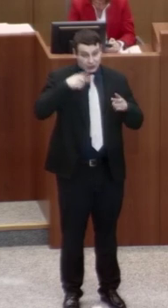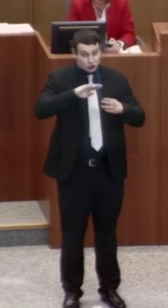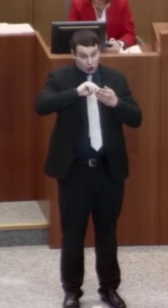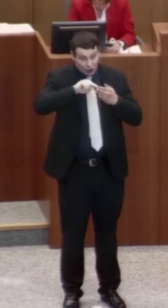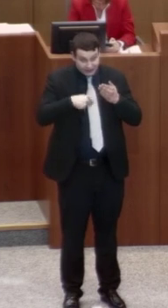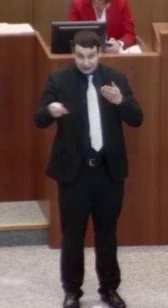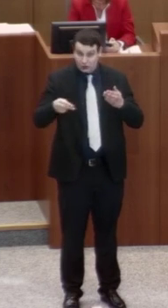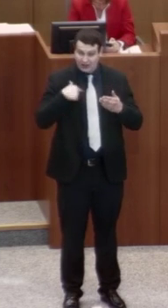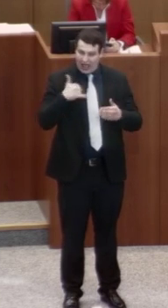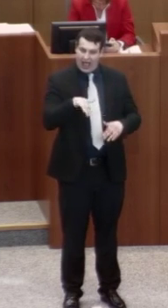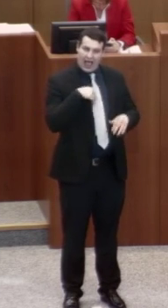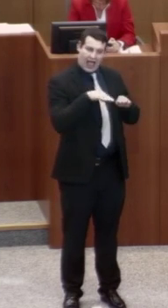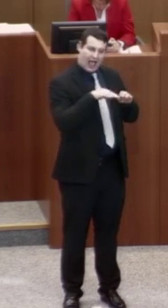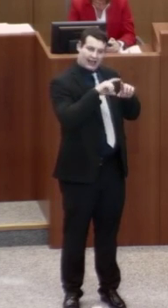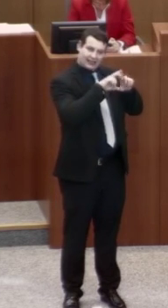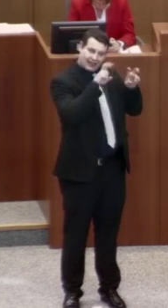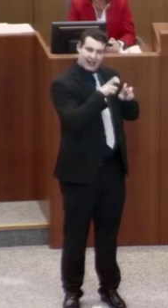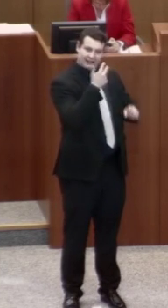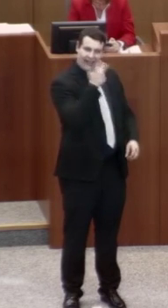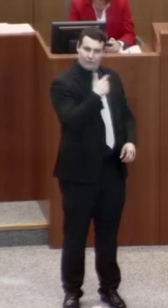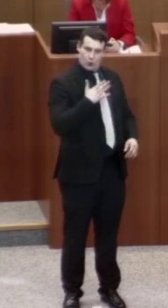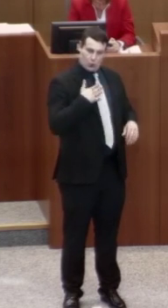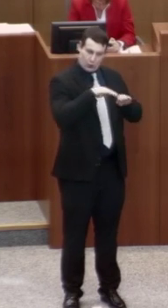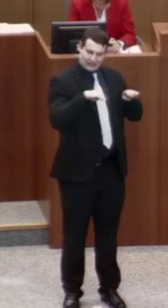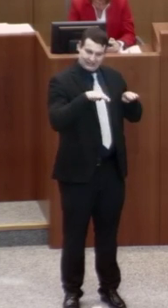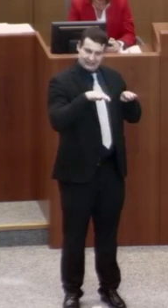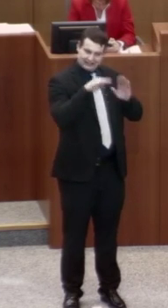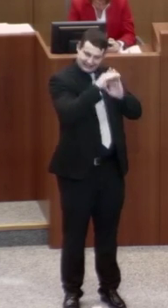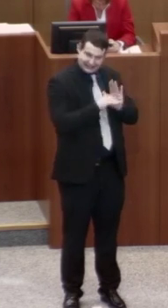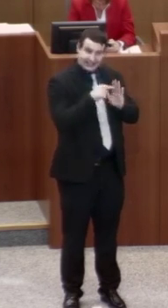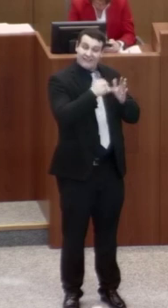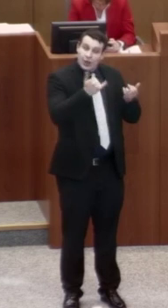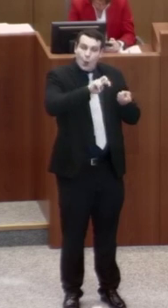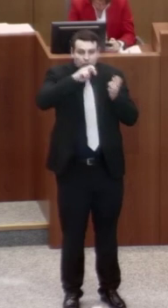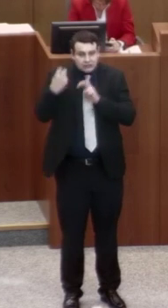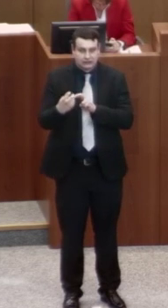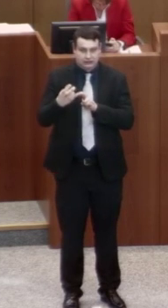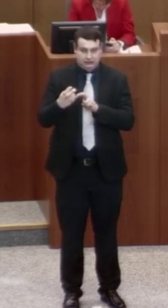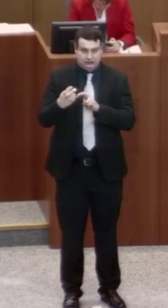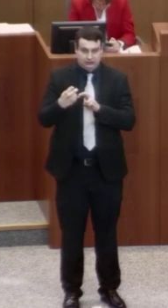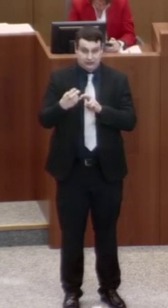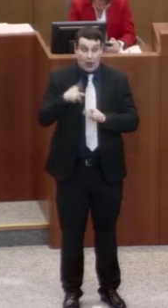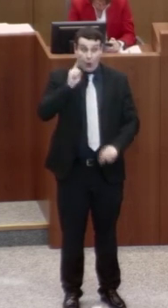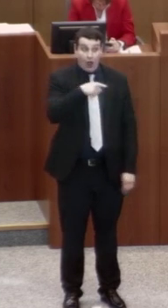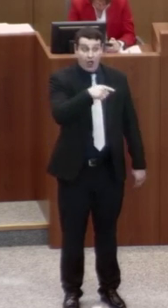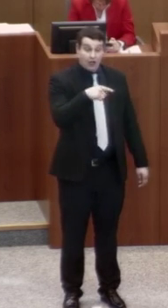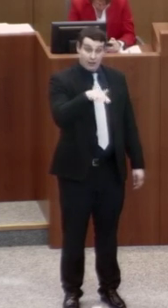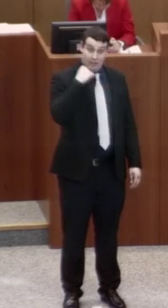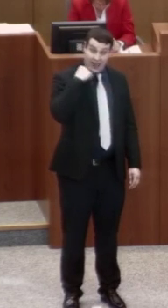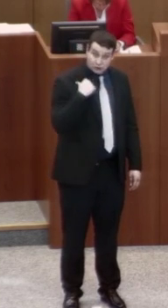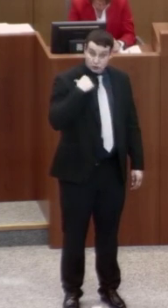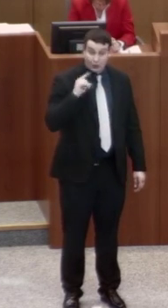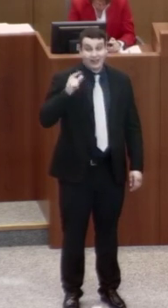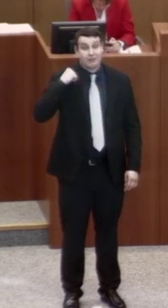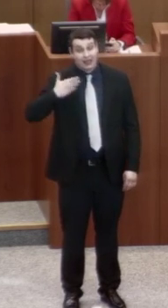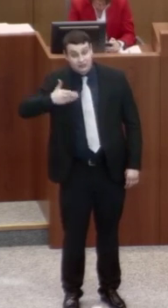unseres Grundgesetzes durchgesetzt und umgesetzt werden soll. Um Be- und Entlastungswirkungen des Gesetzes zu